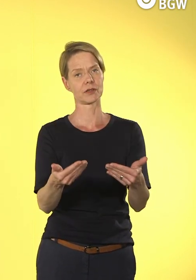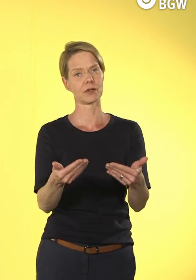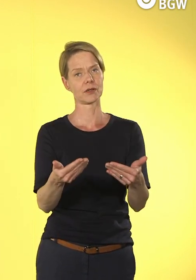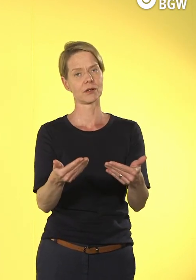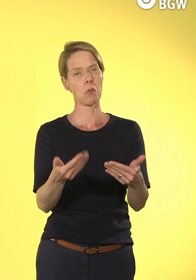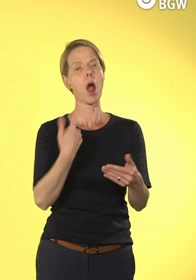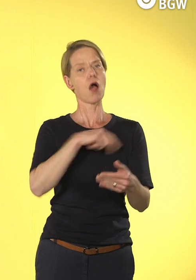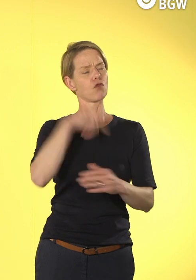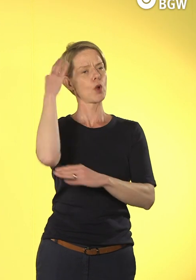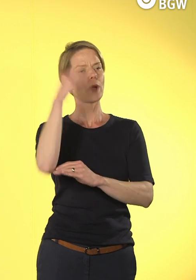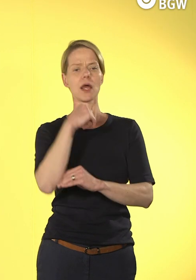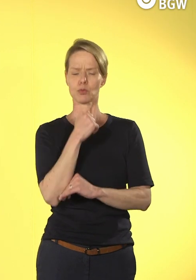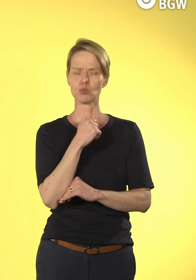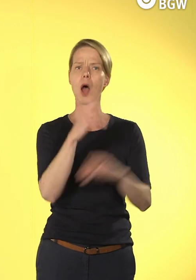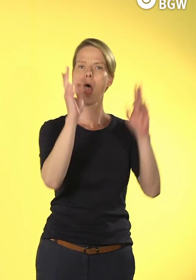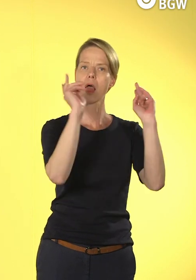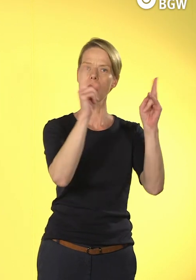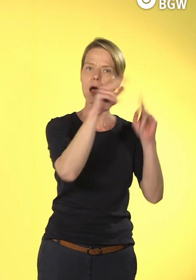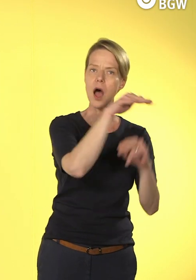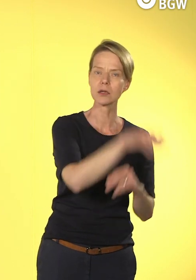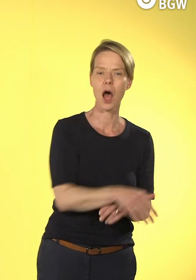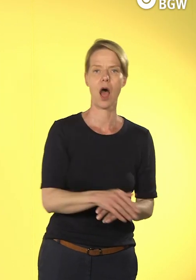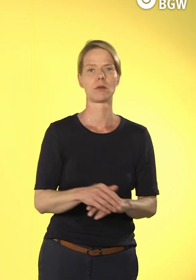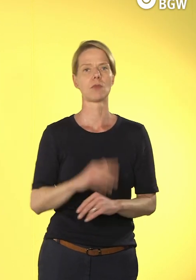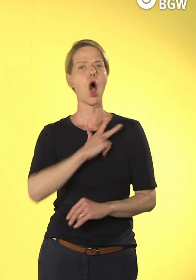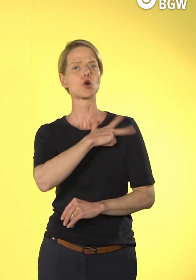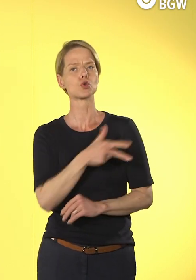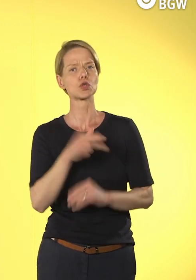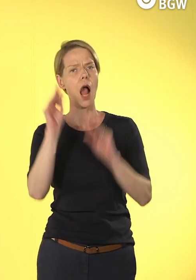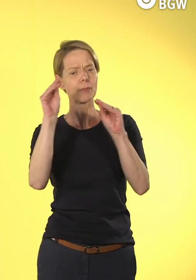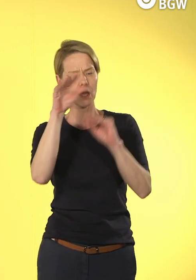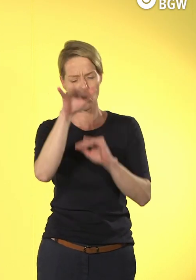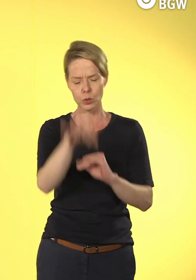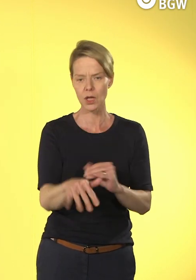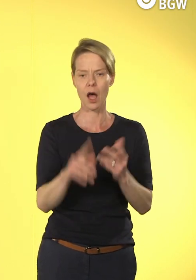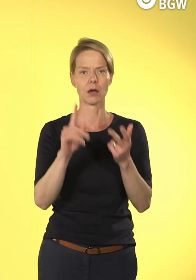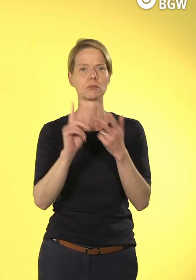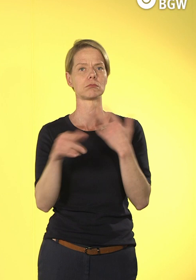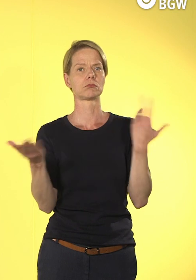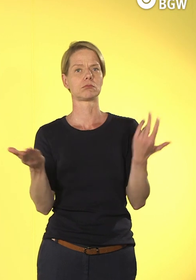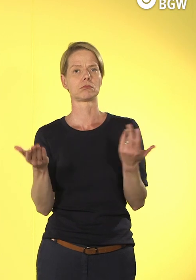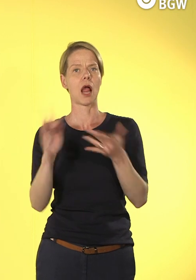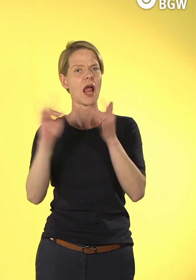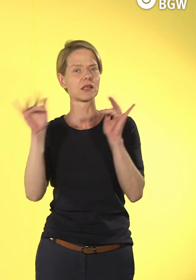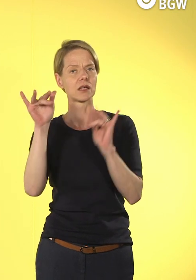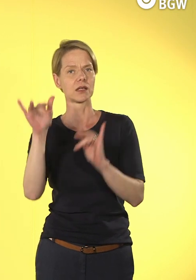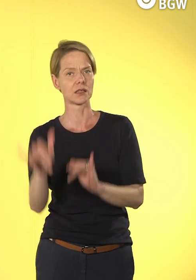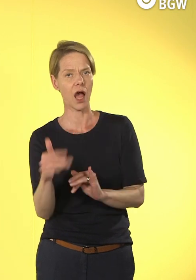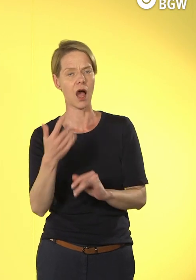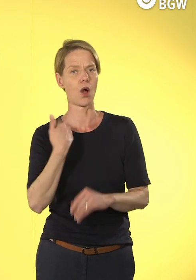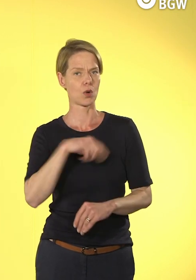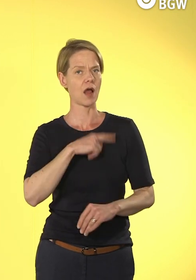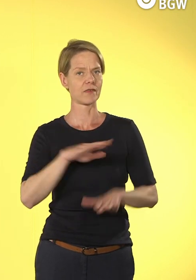haben die Lehrerinnen und Lehrer oder Sozialpädagoginnen und wir bieten über ein Produkt, wir nennen es